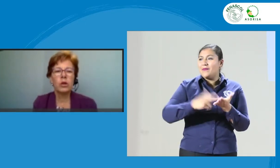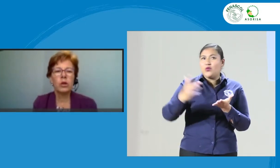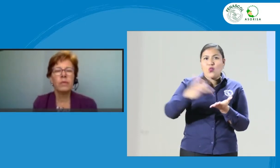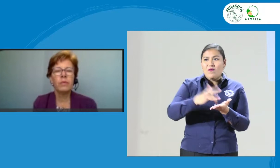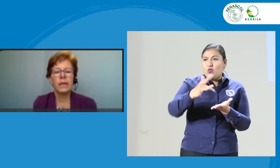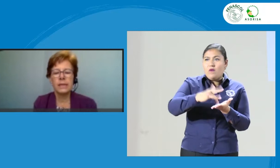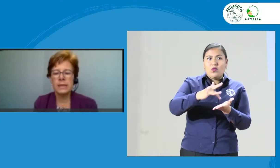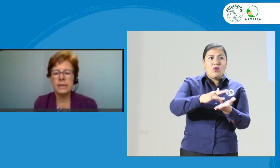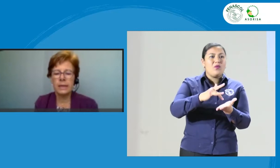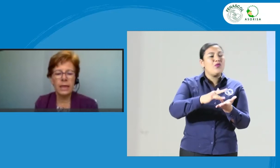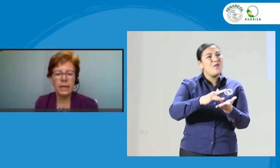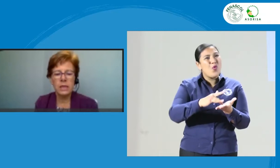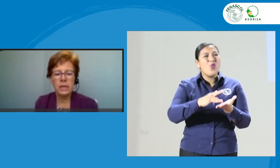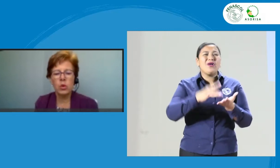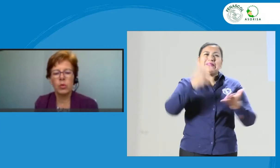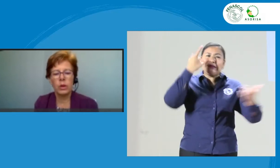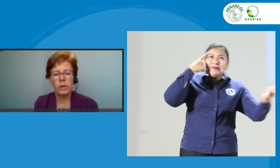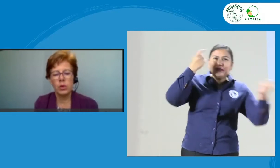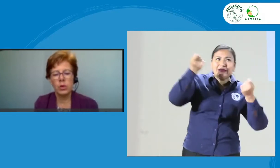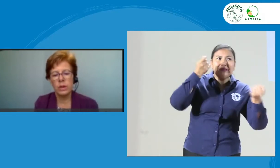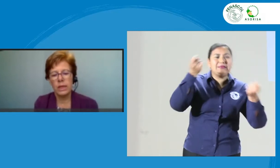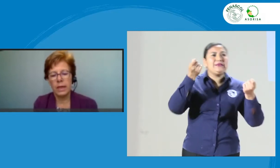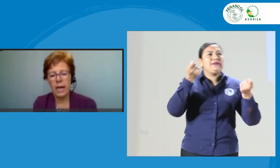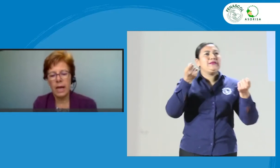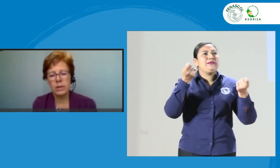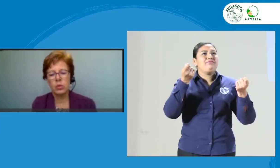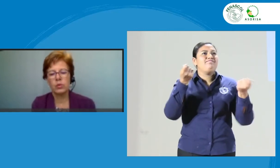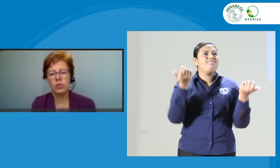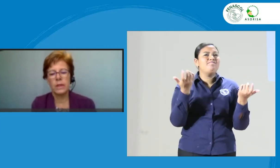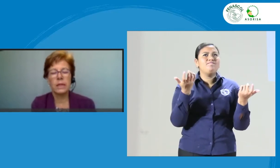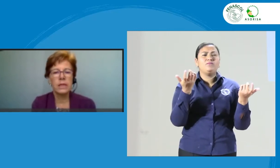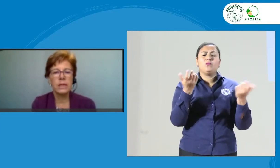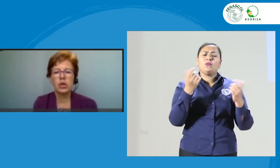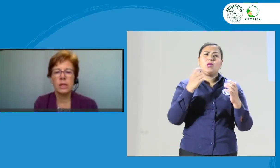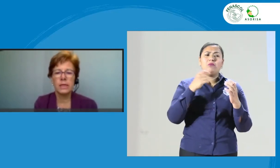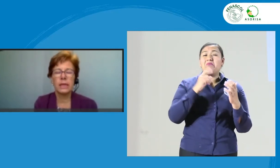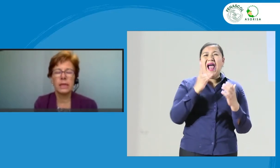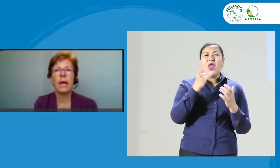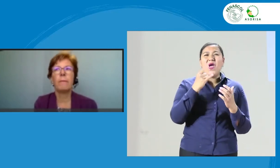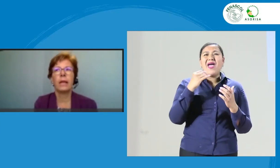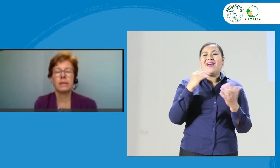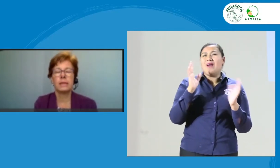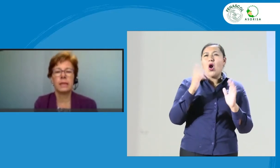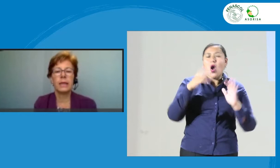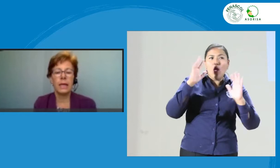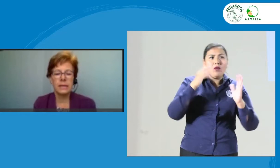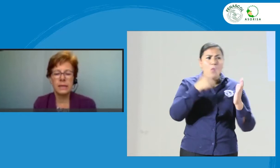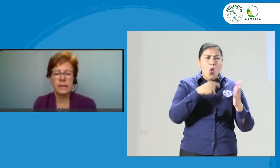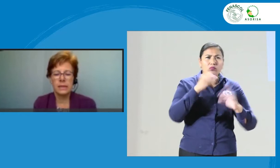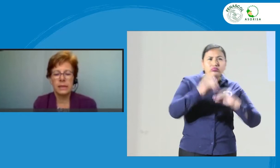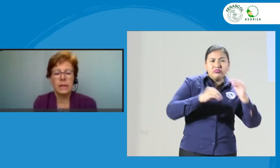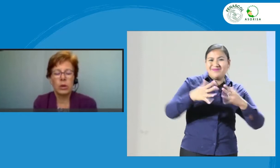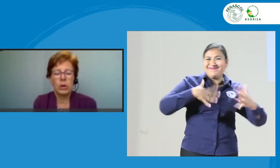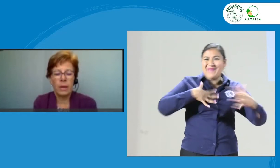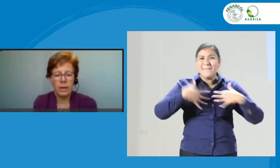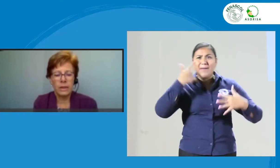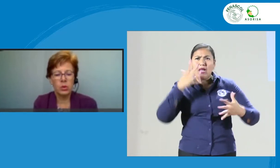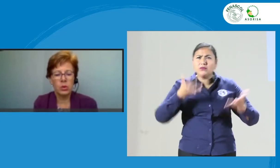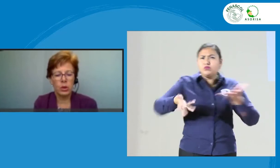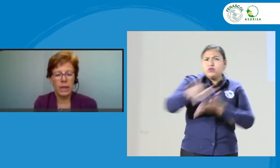diferentes estrategias como revisiones de casos, ficticios, etcétera, para hacer análisis de la aplicación de la